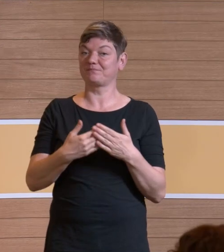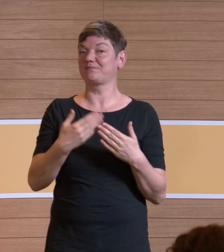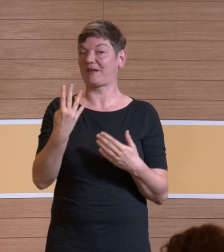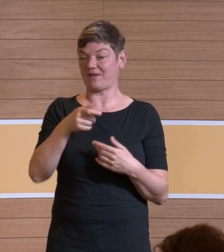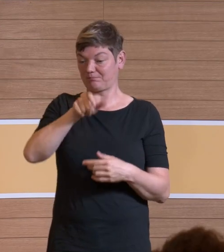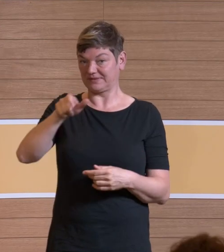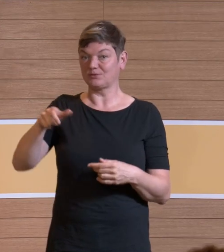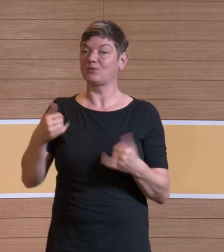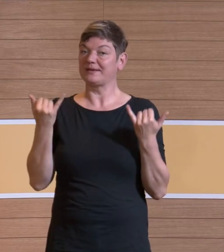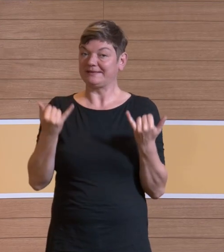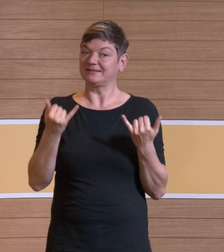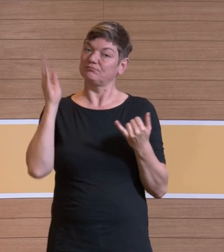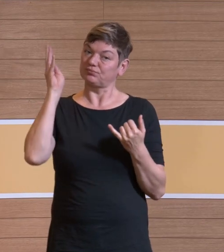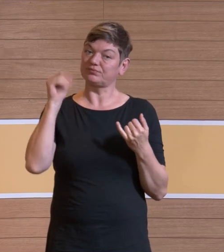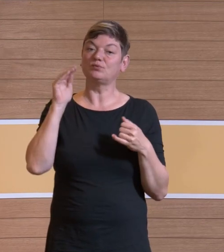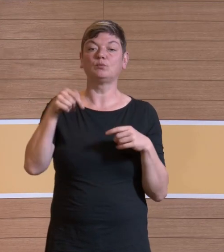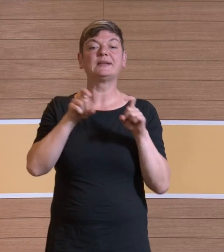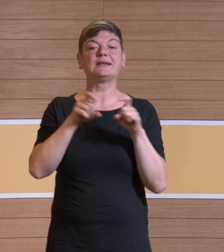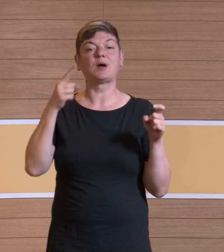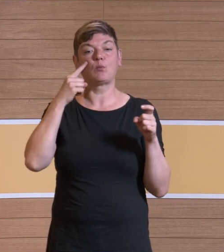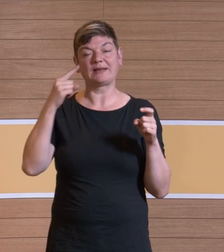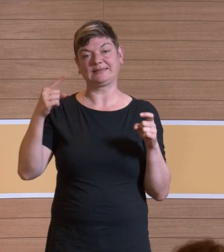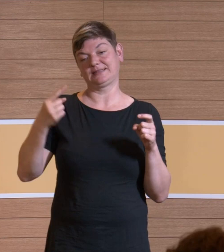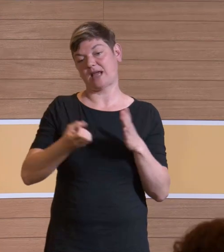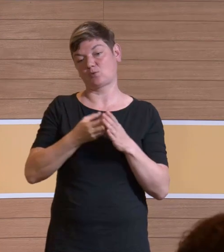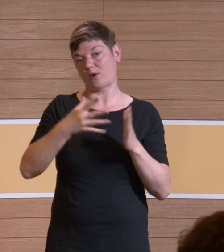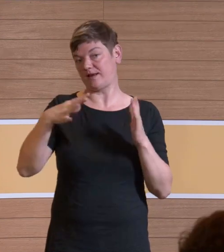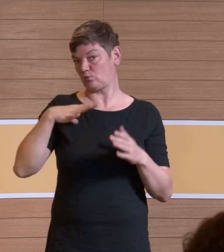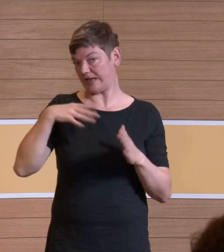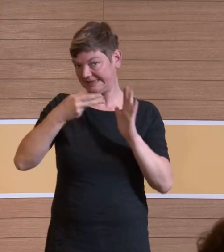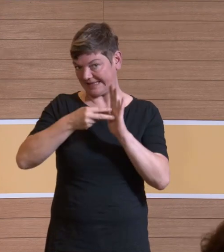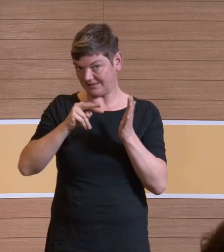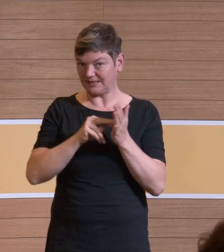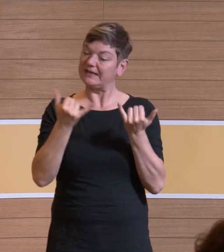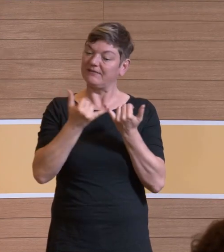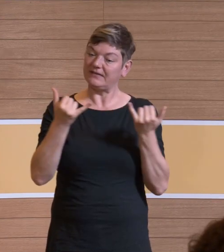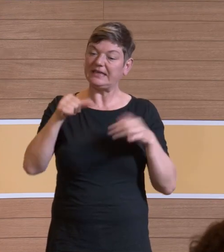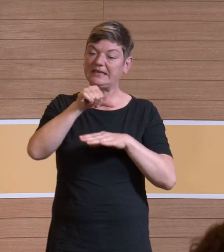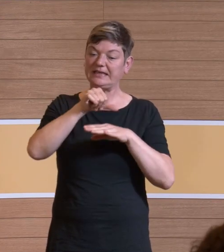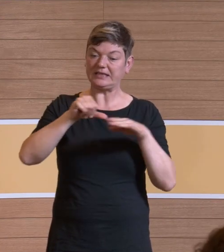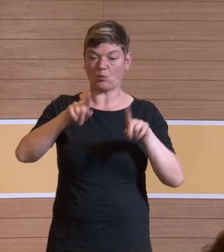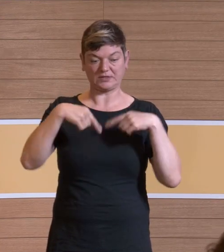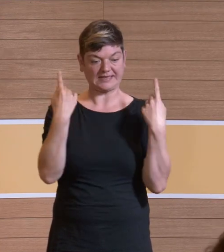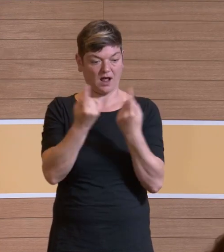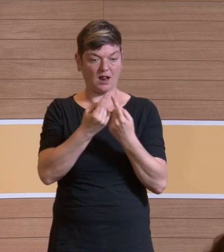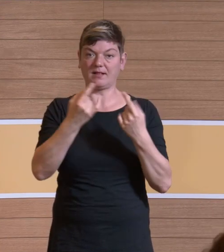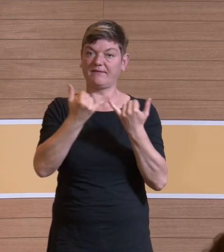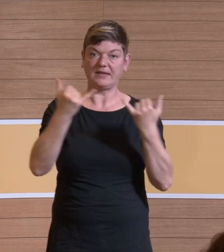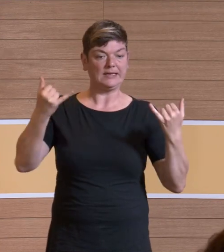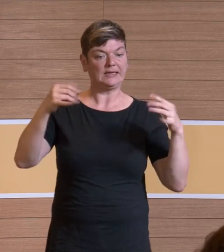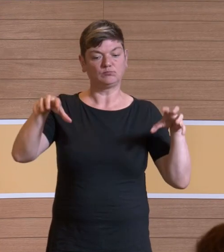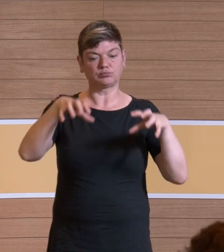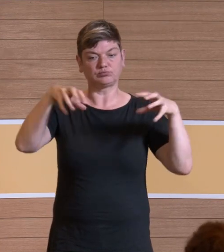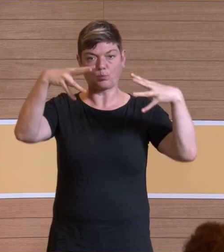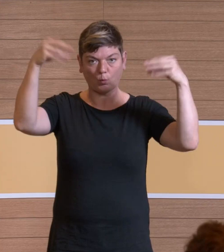einen guten Überblick über den Stand der Technik geben können, was Lösungsansätze sind, die chirurgische Rauchexposition